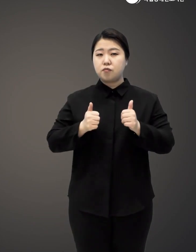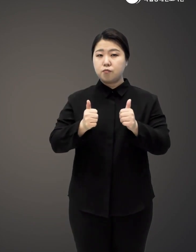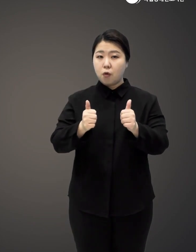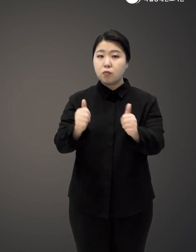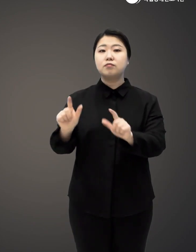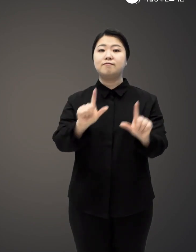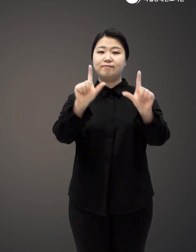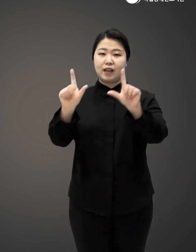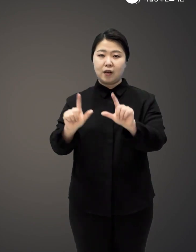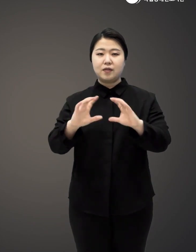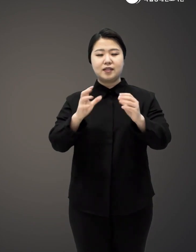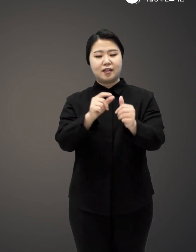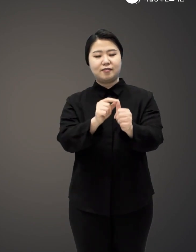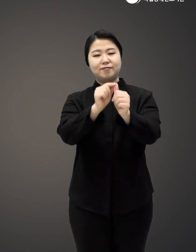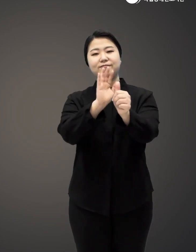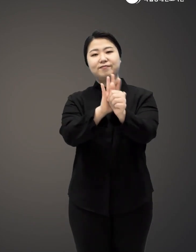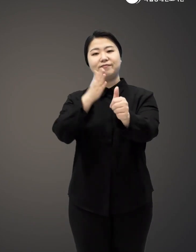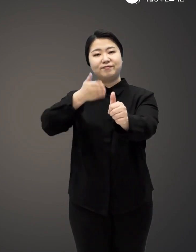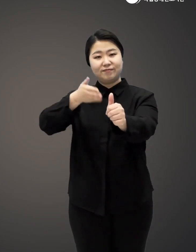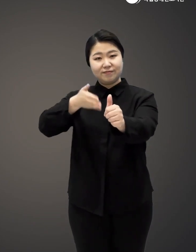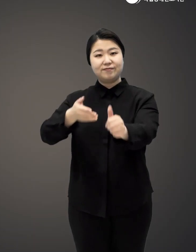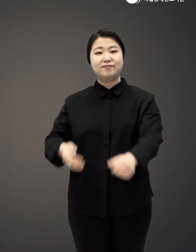자리에서 세상을 구하십시오